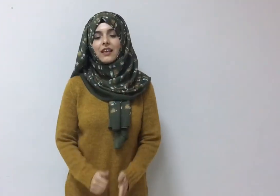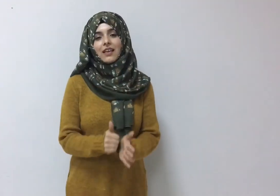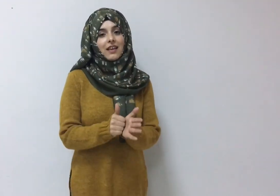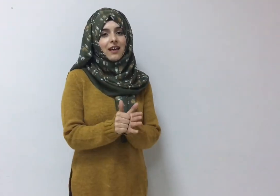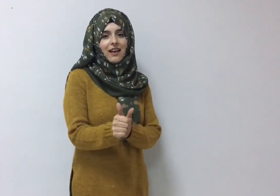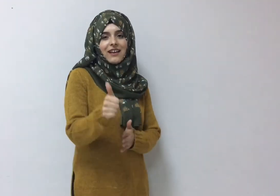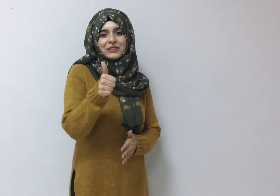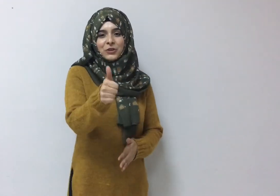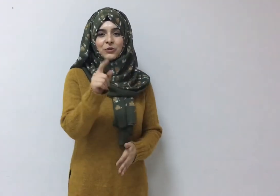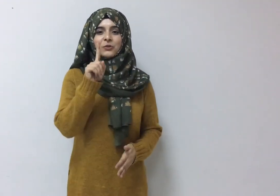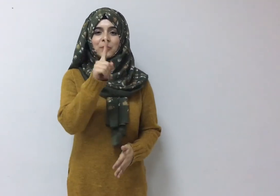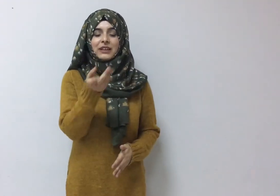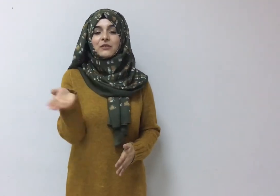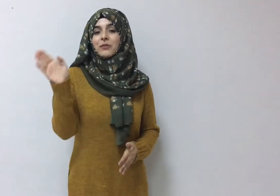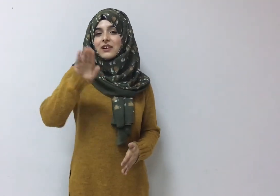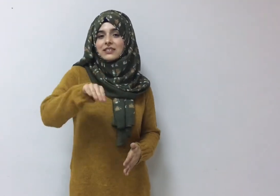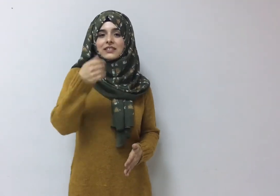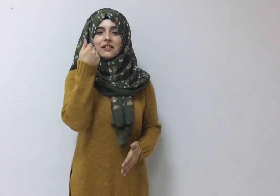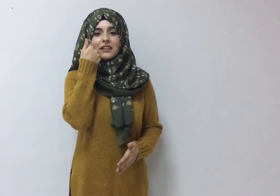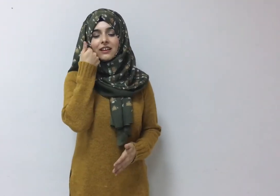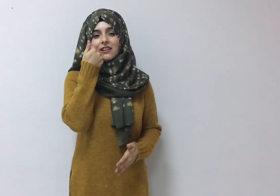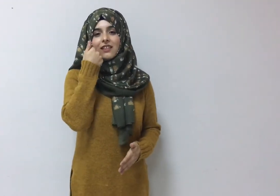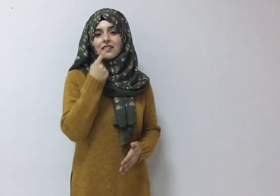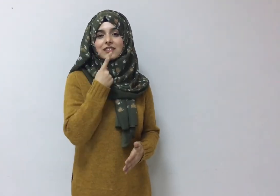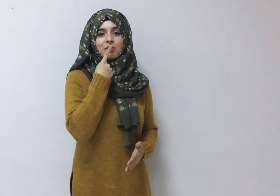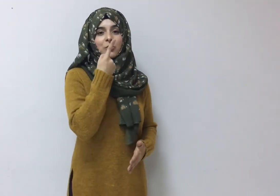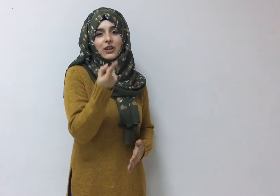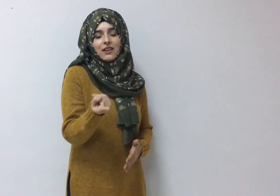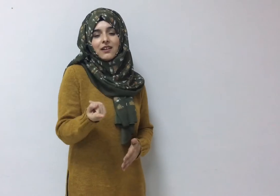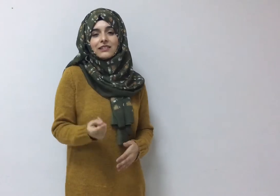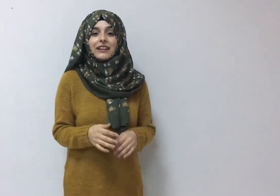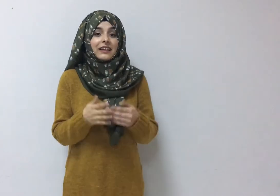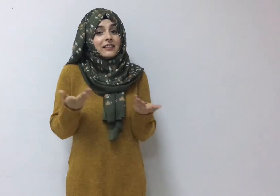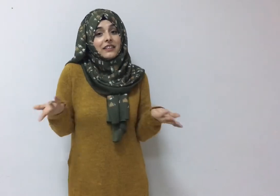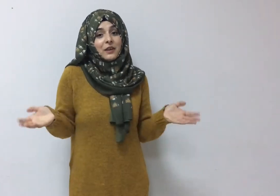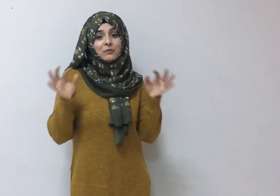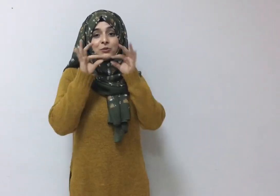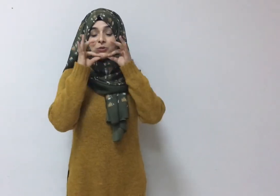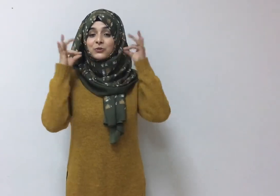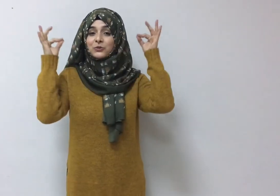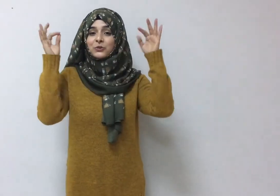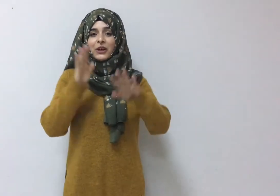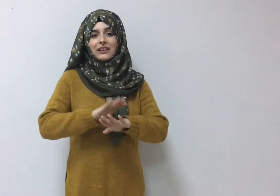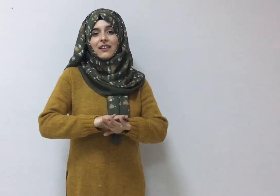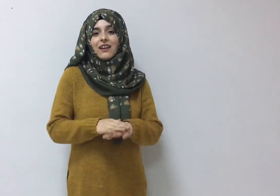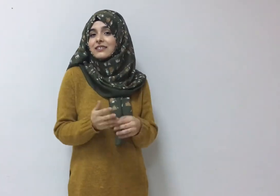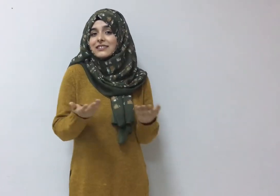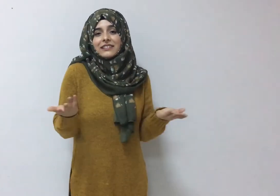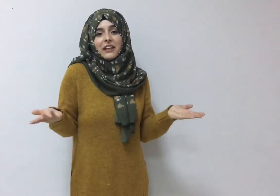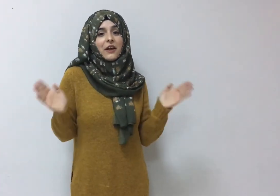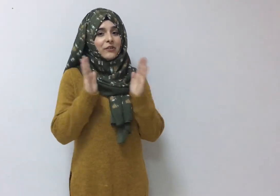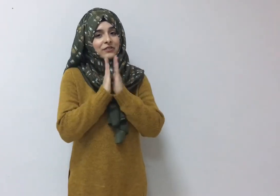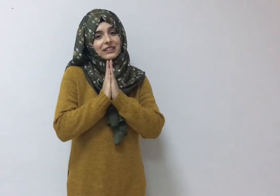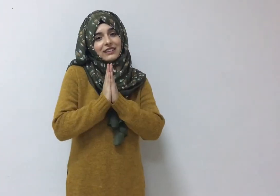Her gün bir başka yalan söyler, ne mutlu eder, ne affiler.